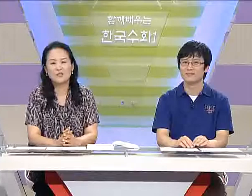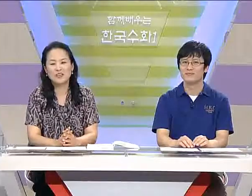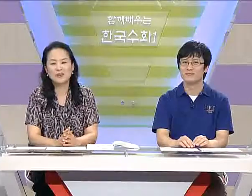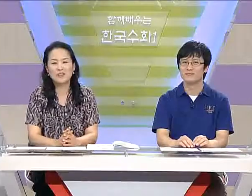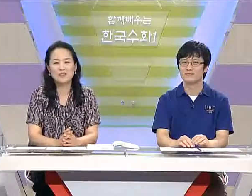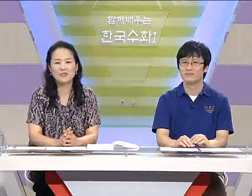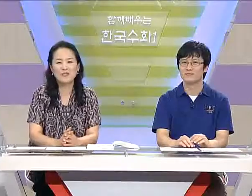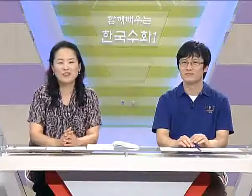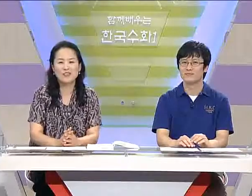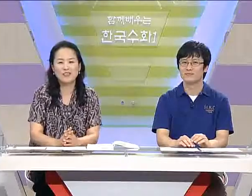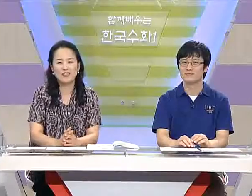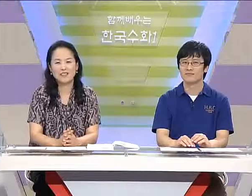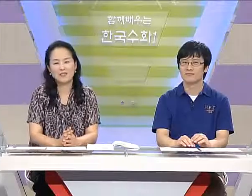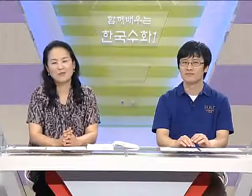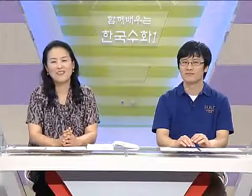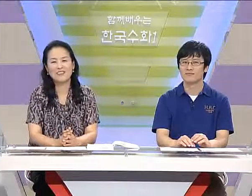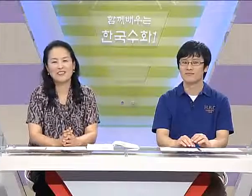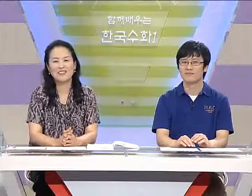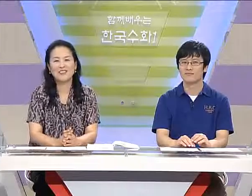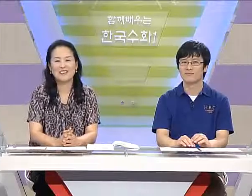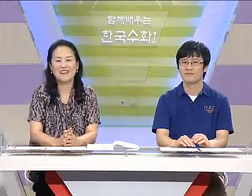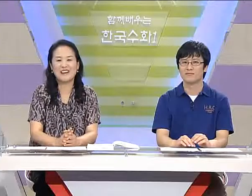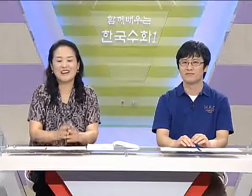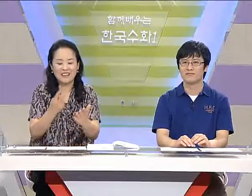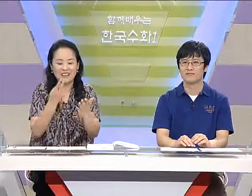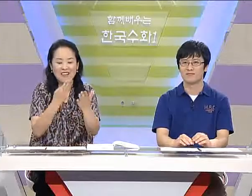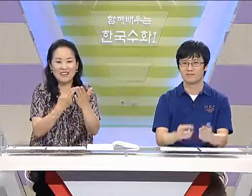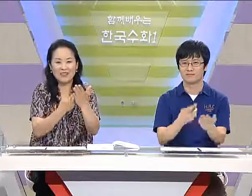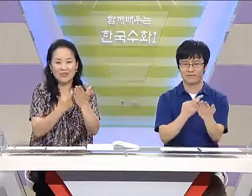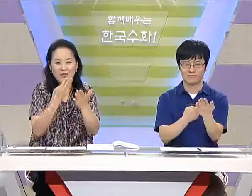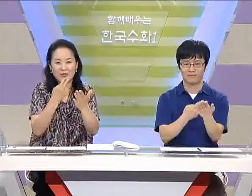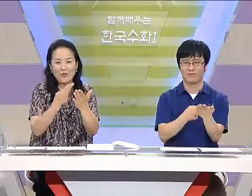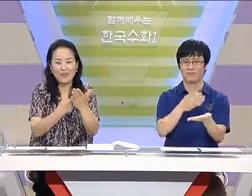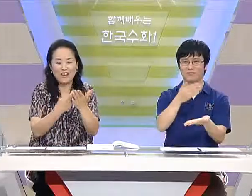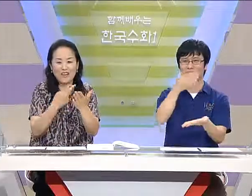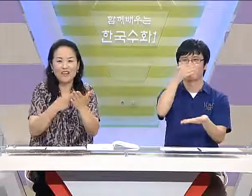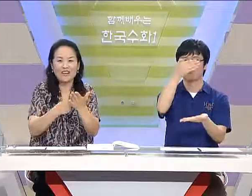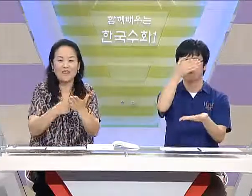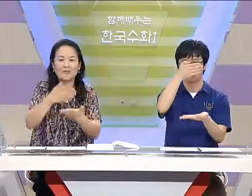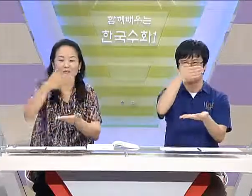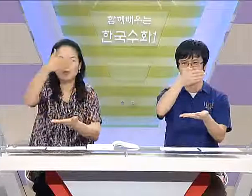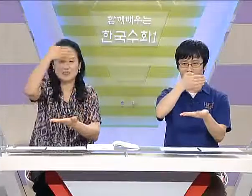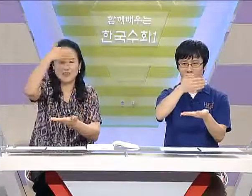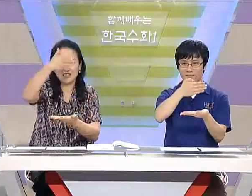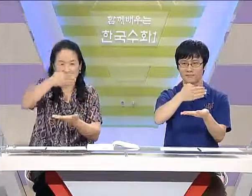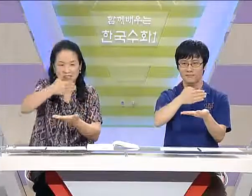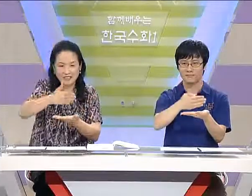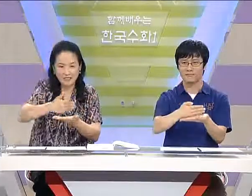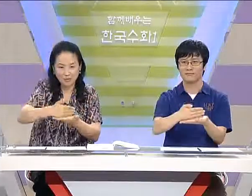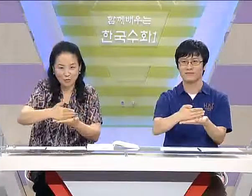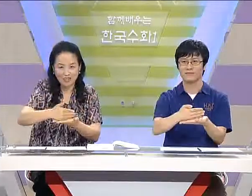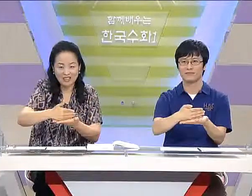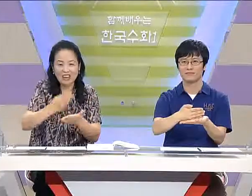창문이라는 수화가 쉽지 않으시죠? 자, 유리와 문이 내려 닫히는 동작